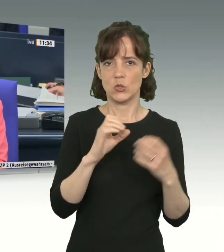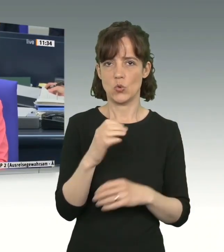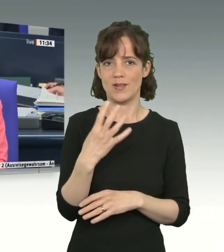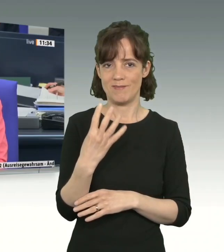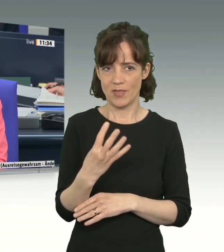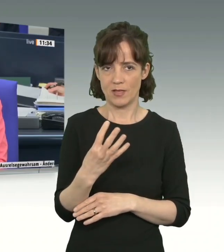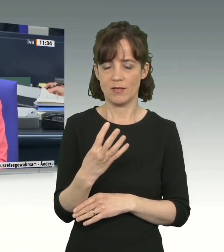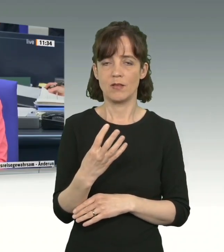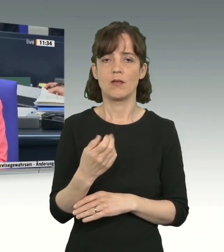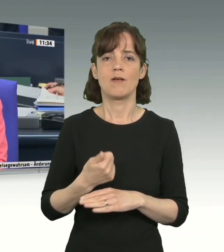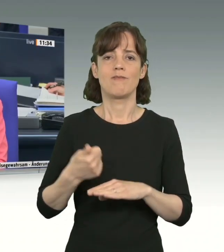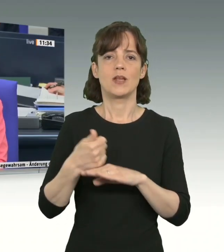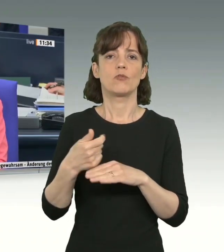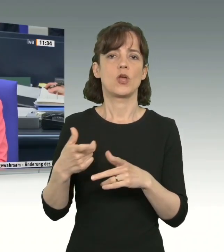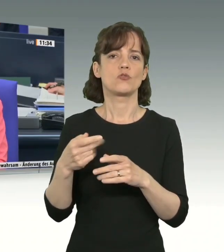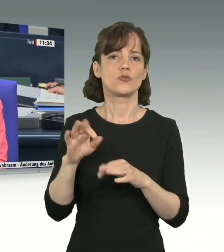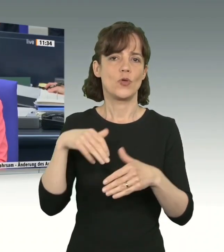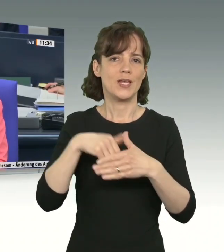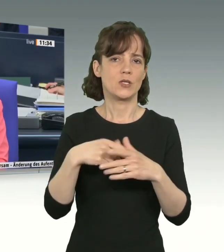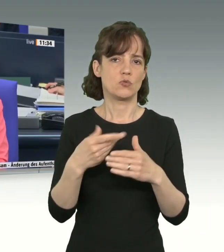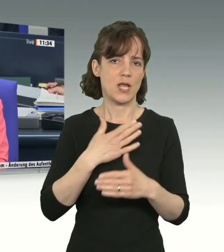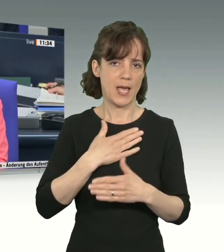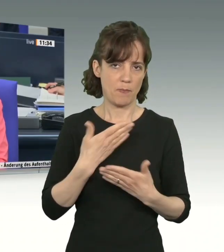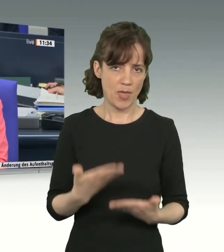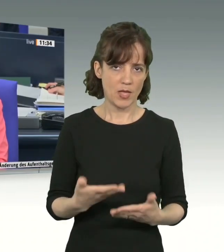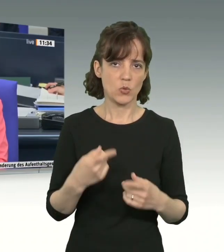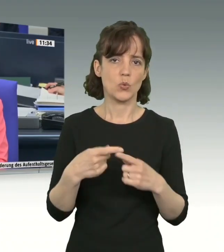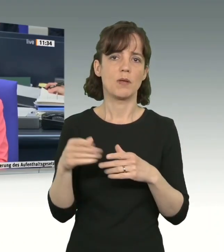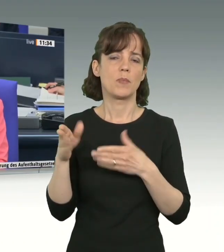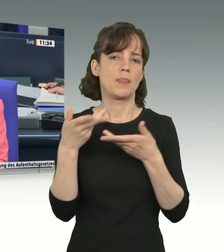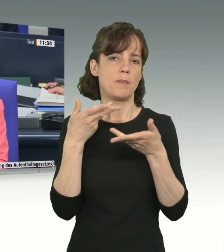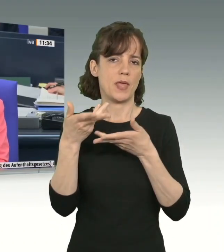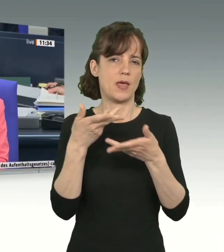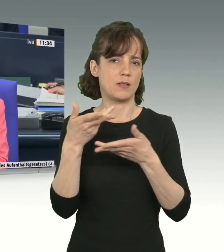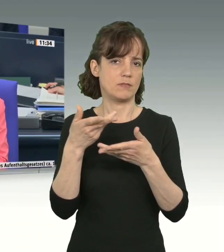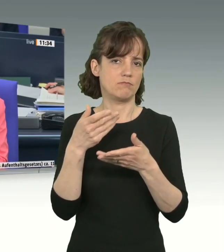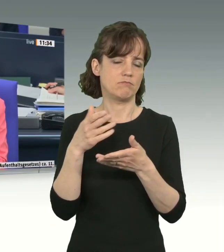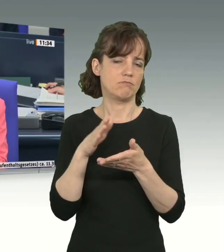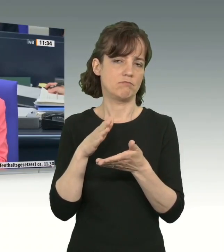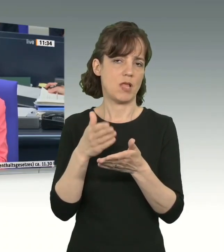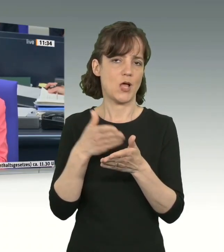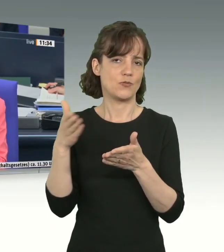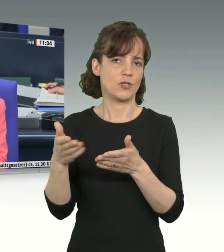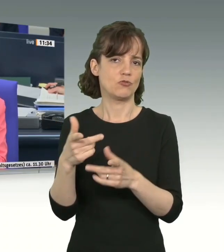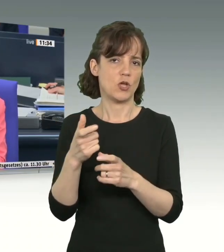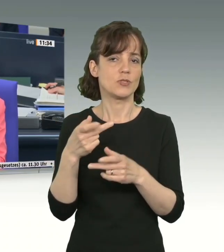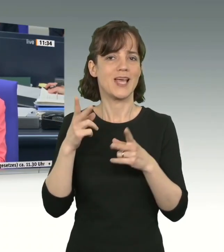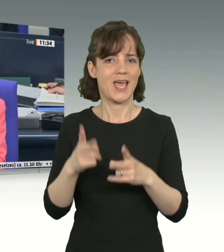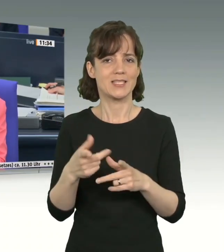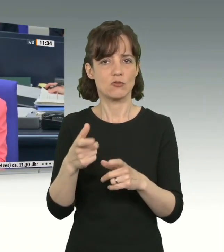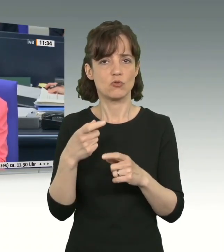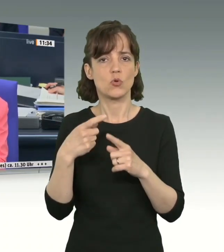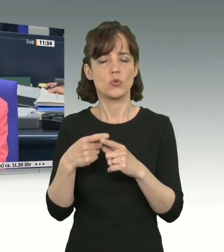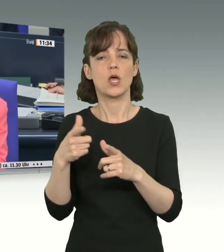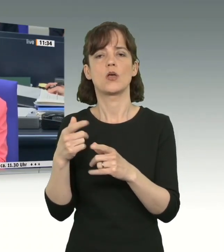zwar federführend an den Ausschuss für Inneres und Heimat und mitberatend an den Auswärtigen Ausschuss, den Rechtsausschuss sowie an den